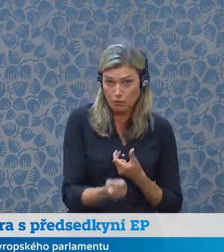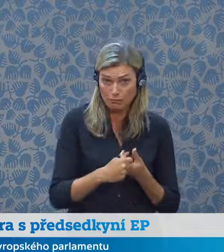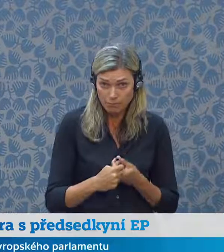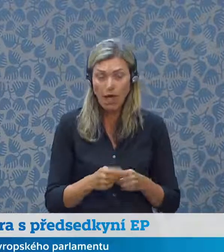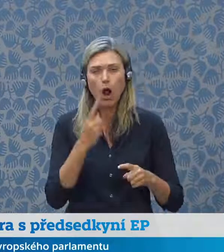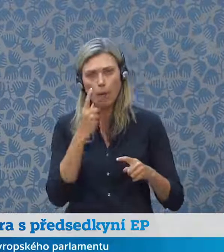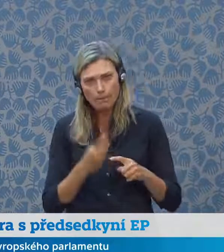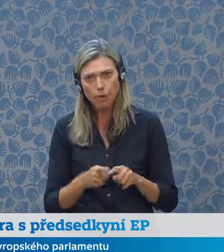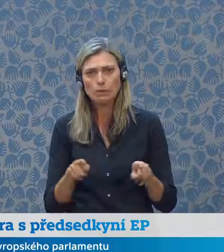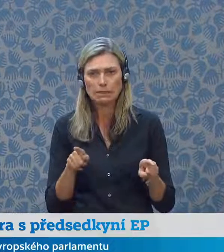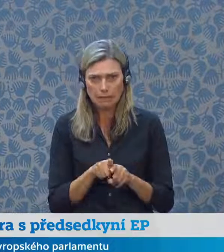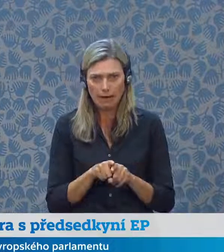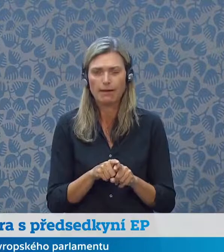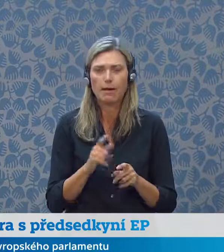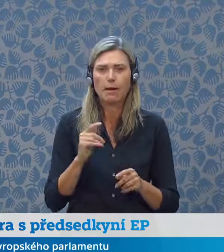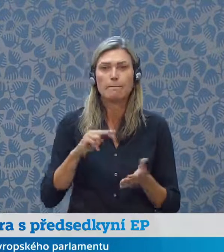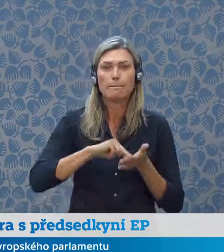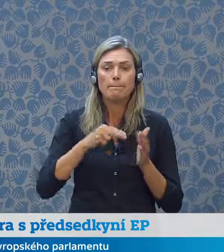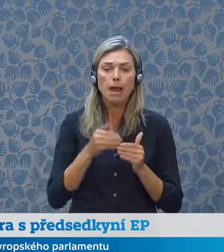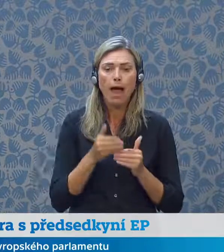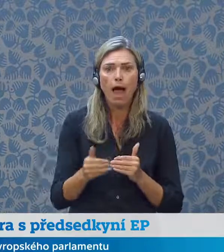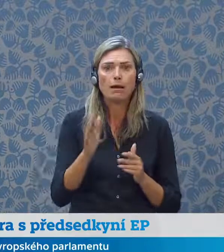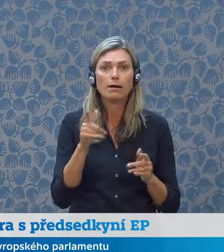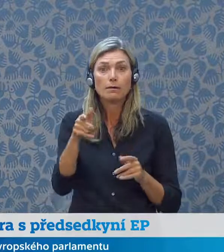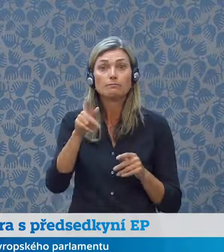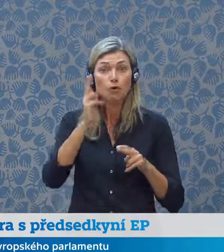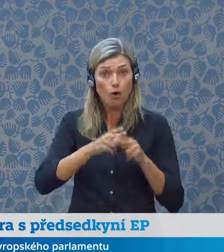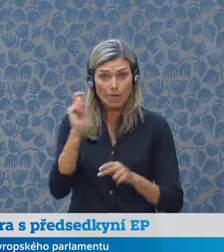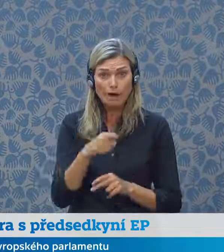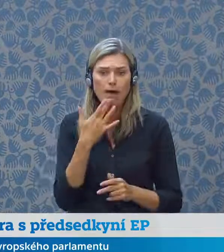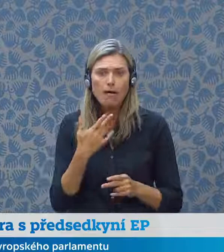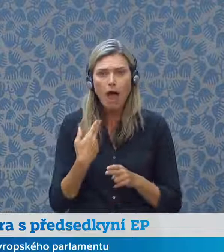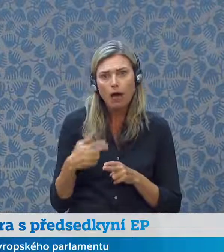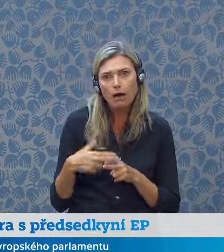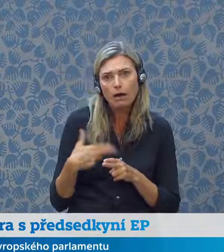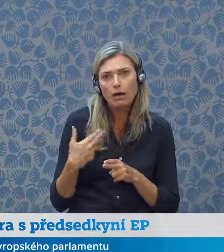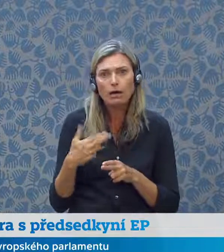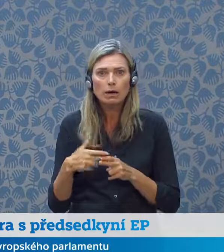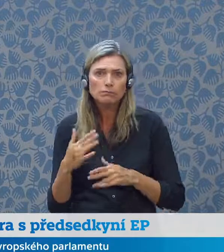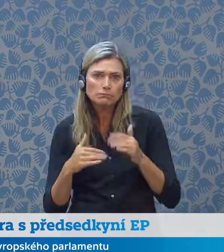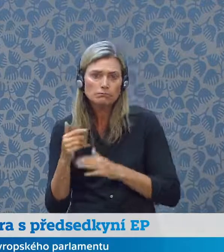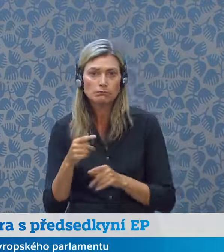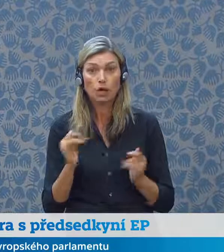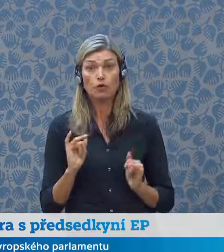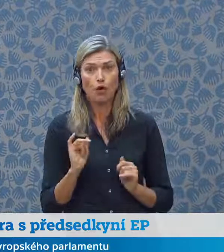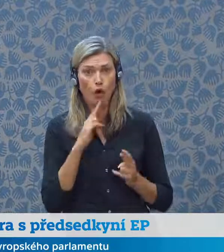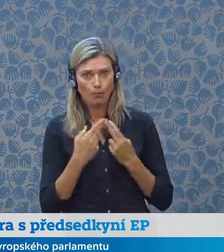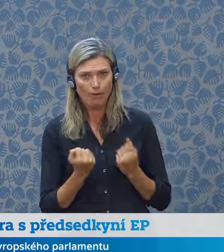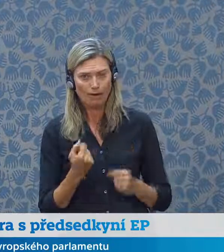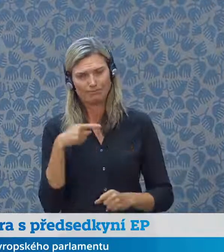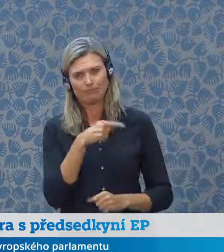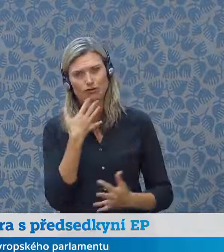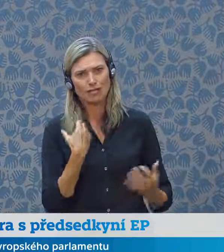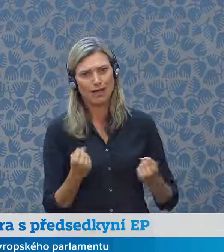i místo Ukrajiny, ale i ten plán obnovy. A to bude na českém předsednictví zajistit, abychom